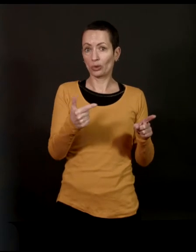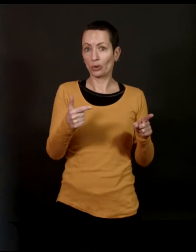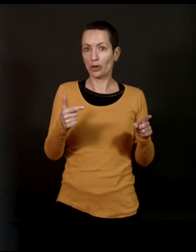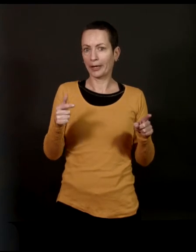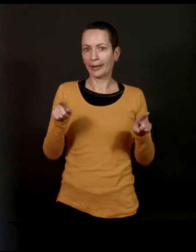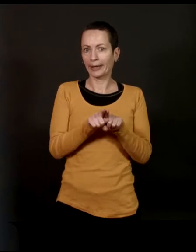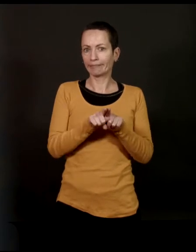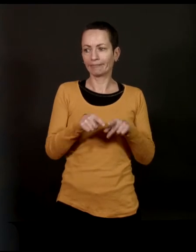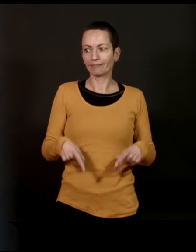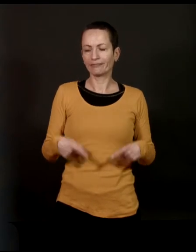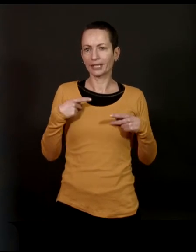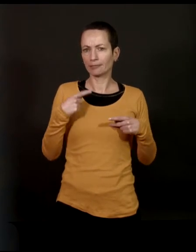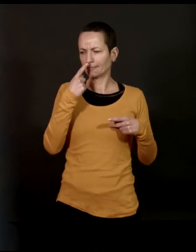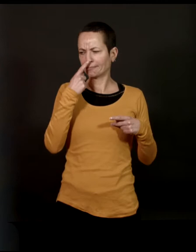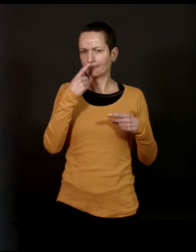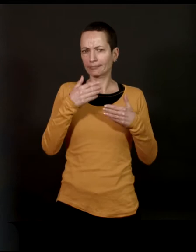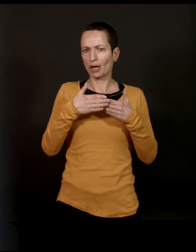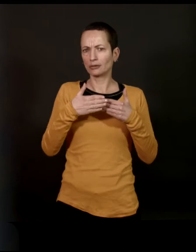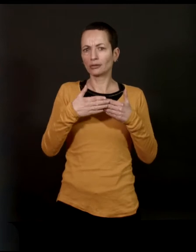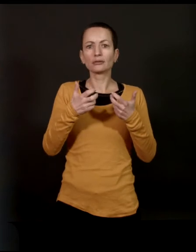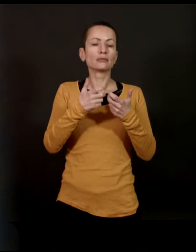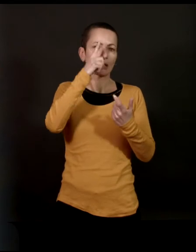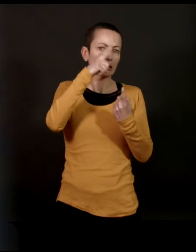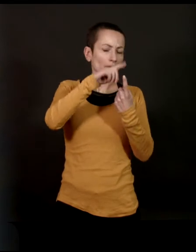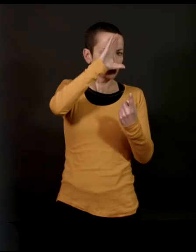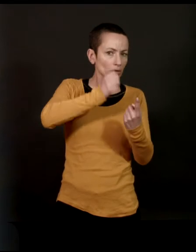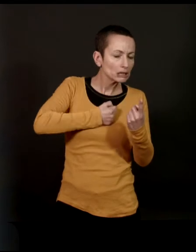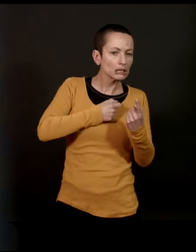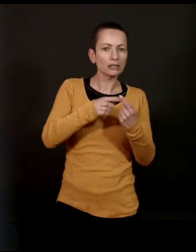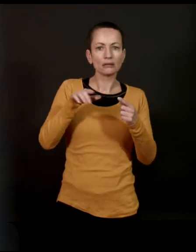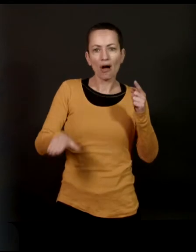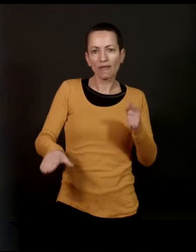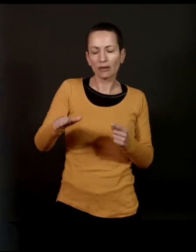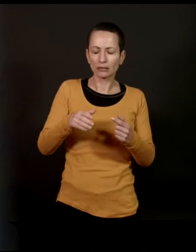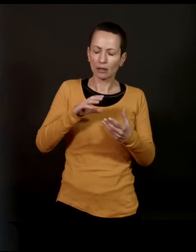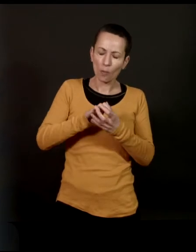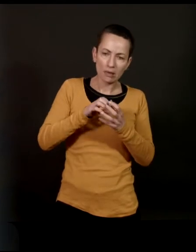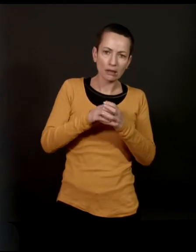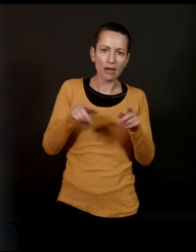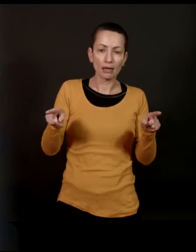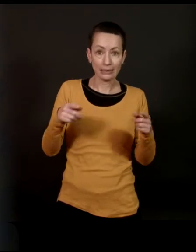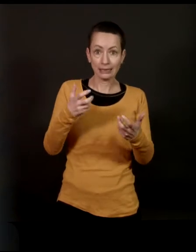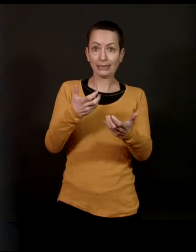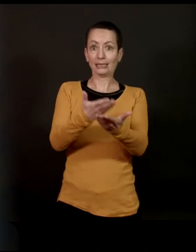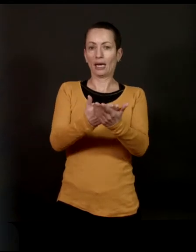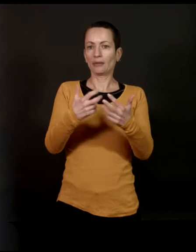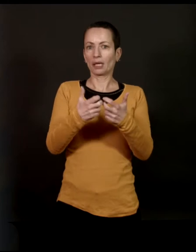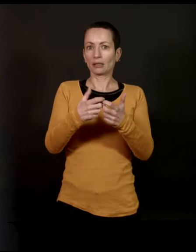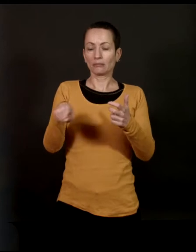il y avait des résonances entre leurs deux vies, notamment autour du suicide, d'une enfance pas forcément facile. Et alors ça, par exemple, ça a été très